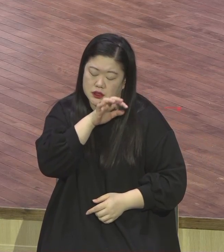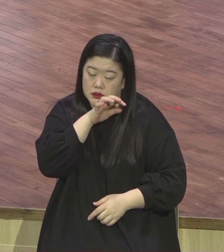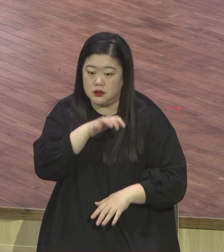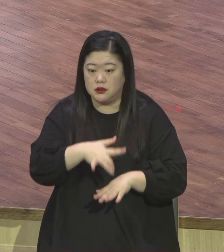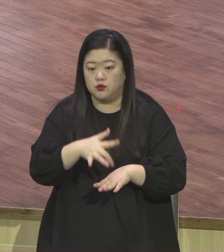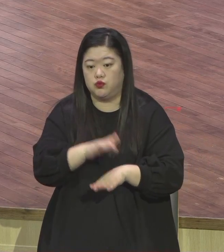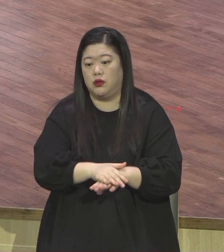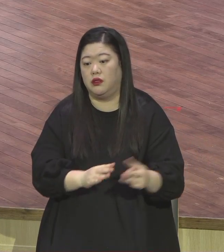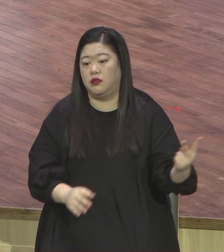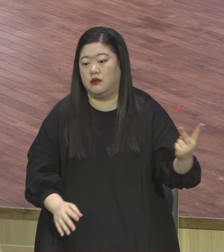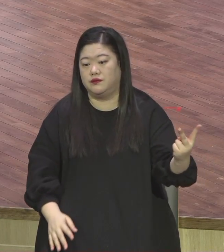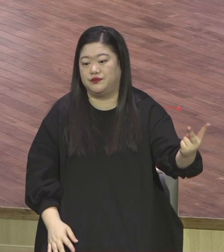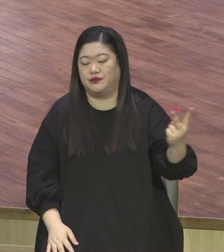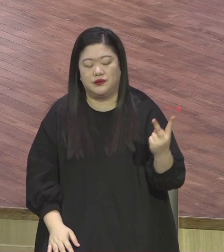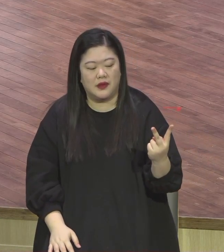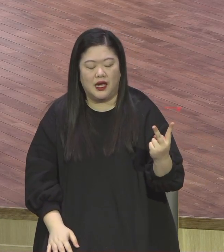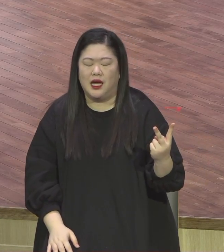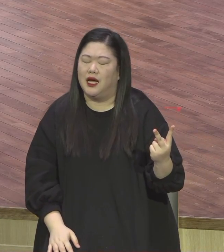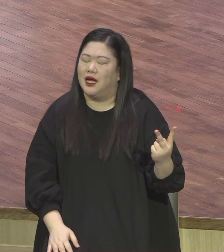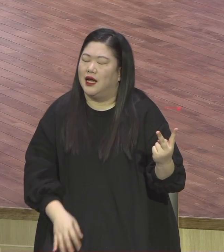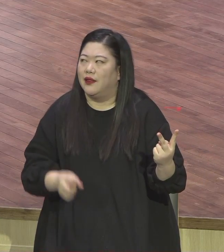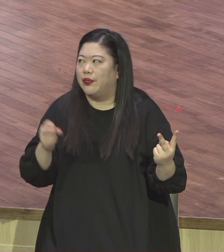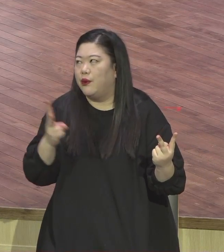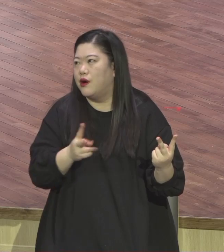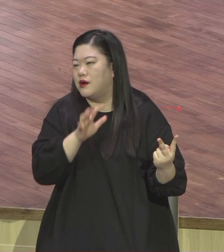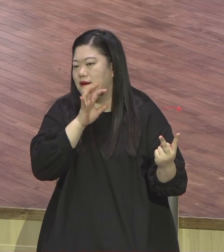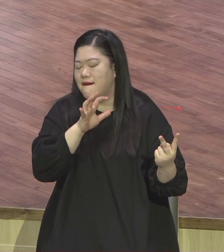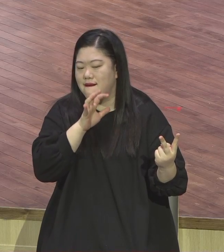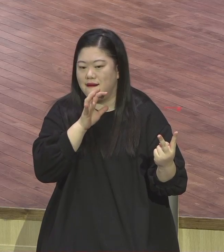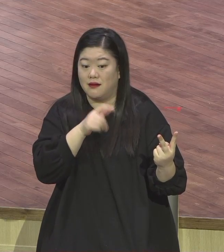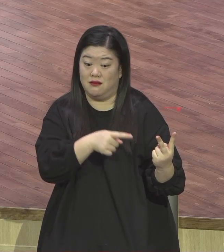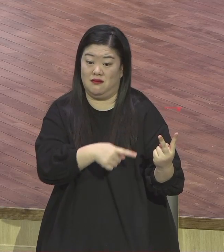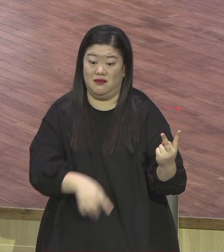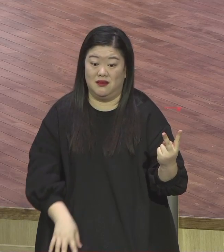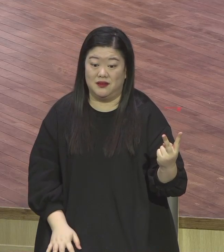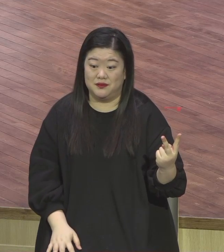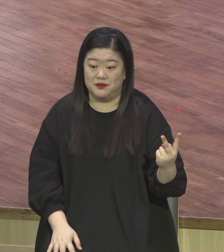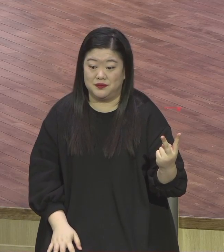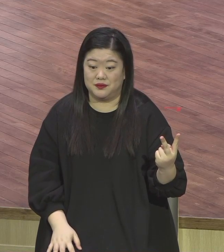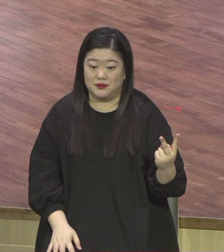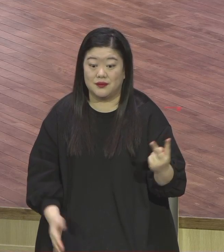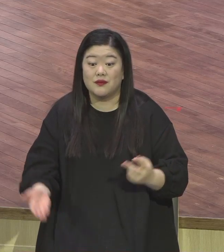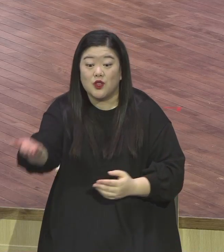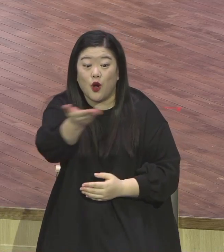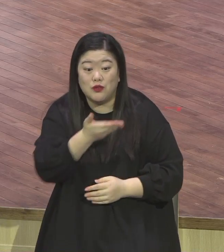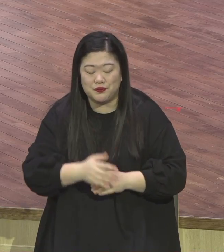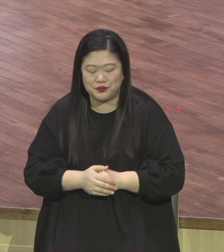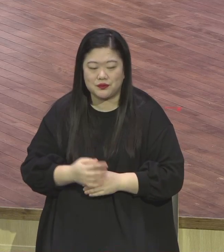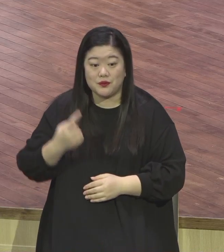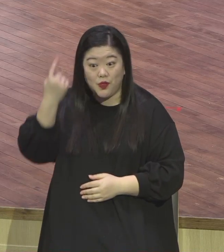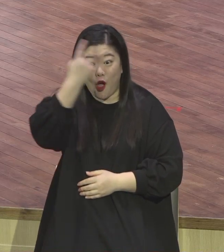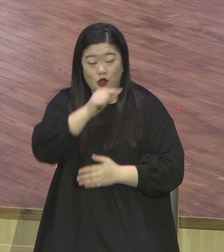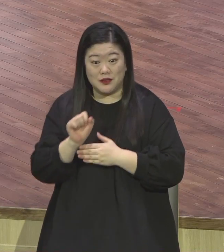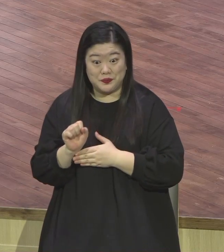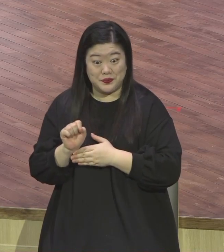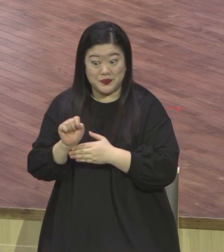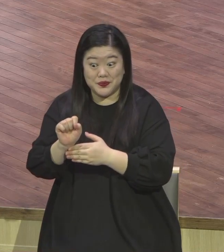자 여러분 여러분이 여러분이 나타날 때 편안하고 기쁨입니까? 불안과 이상한 분위기를